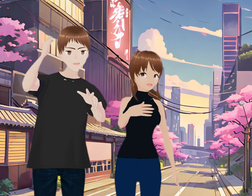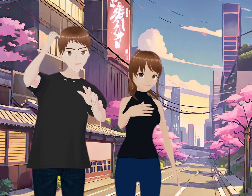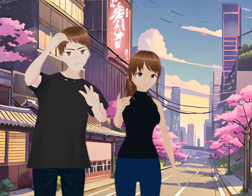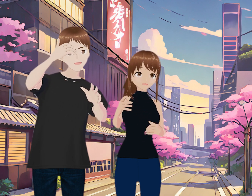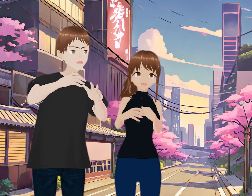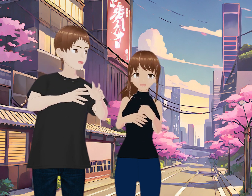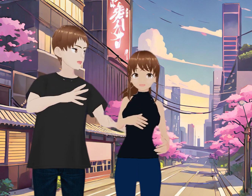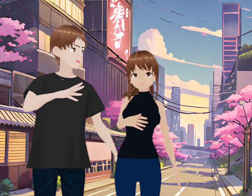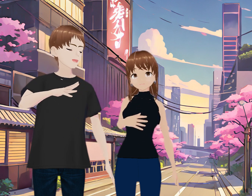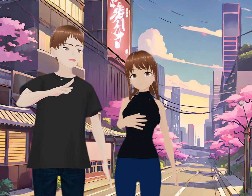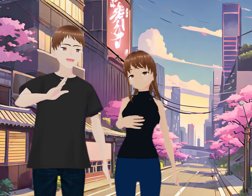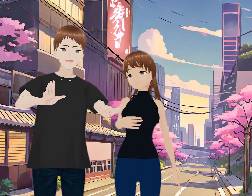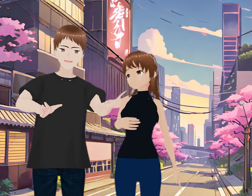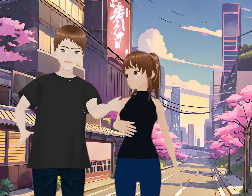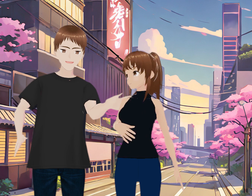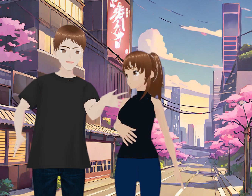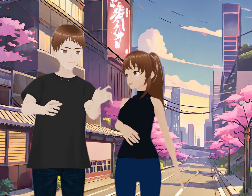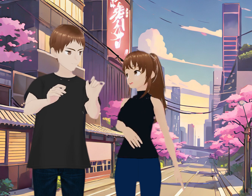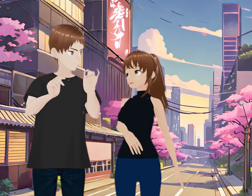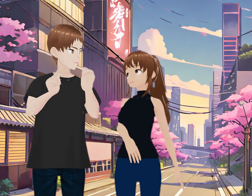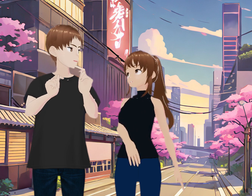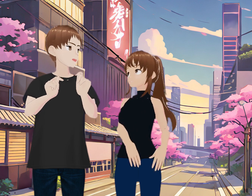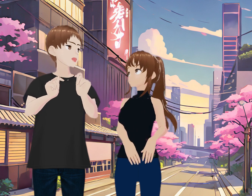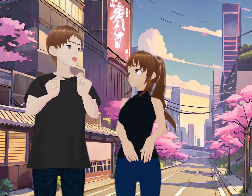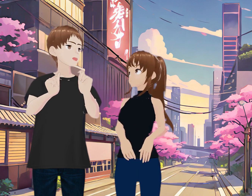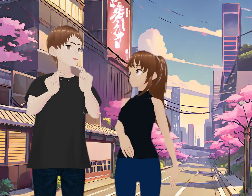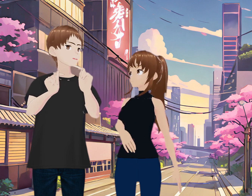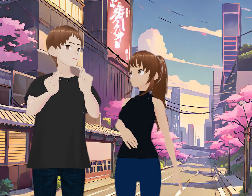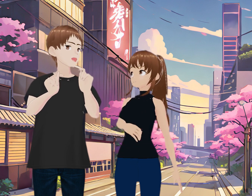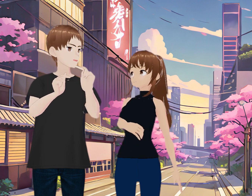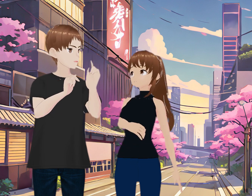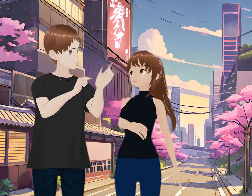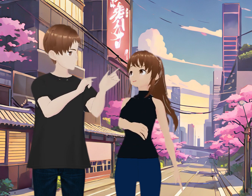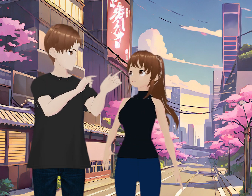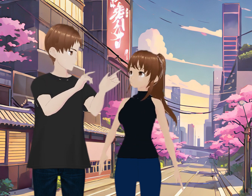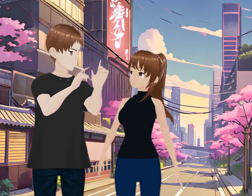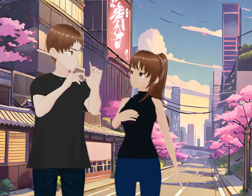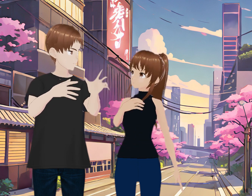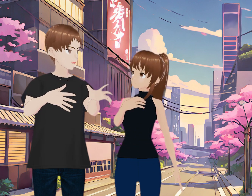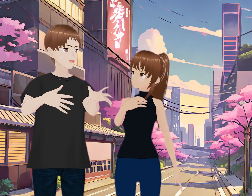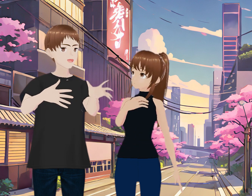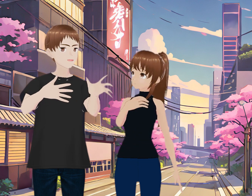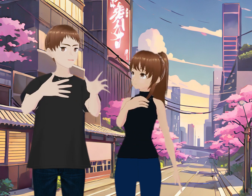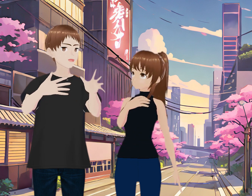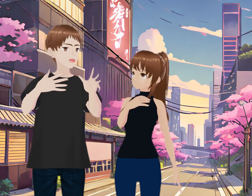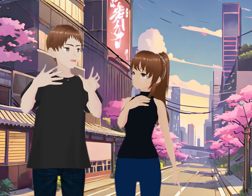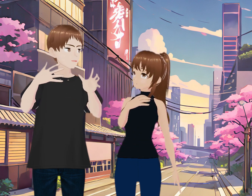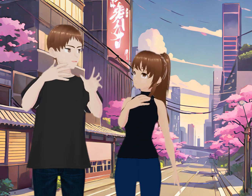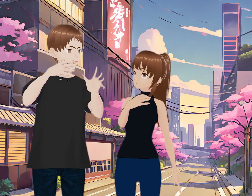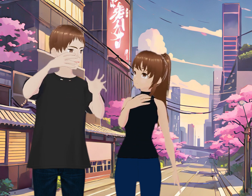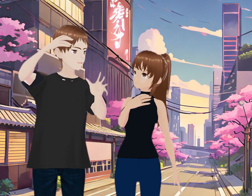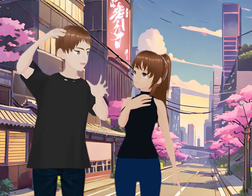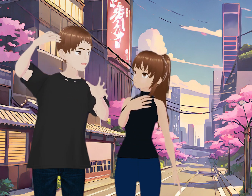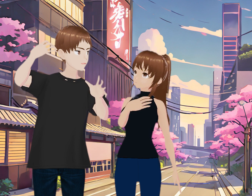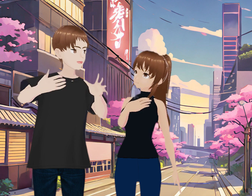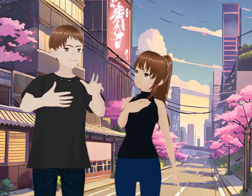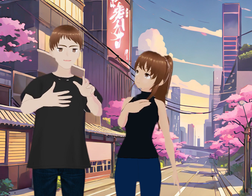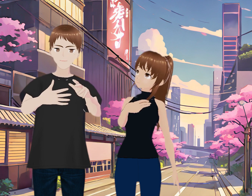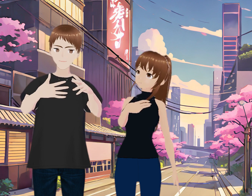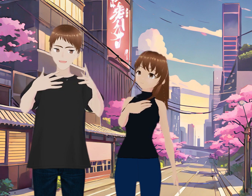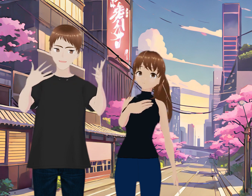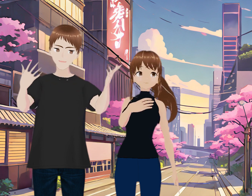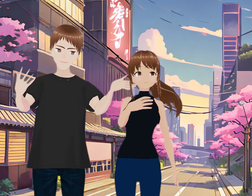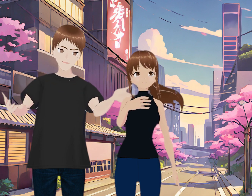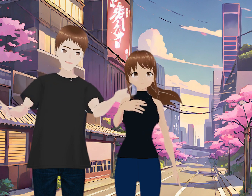En Google Play Y se van a divertir con esto Y ojo porque Ahorita que hablábamos Público infantil Pues mira Muchas de esas tiras